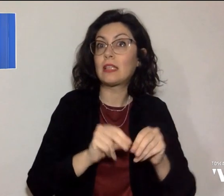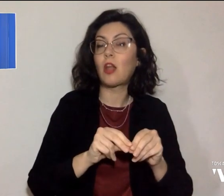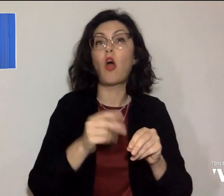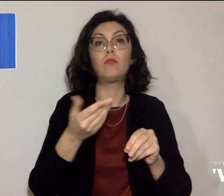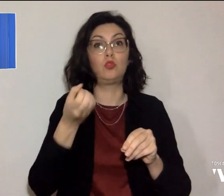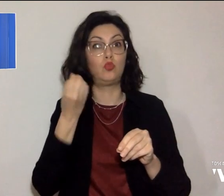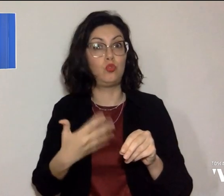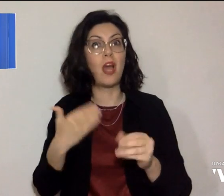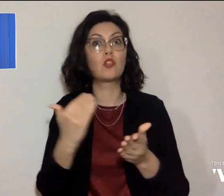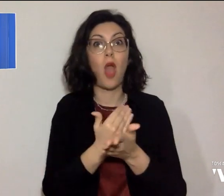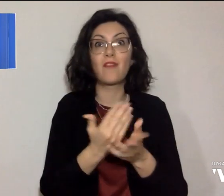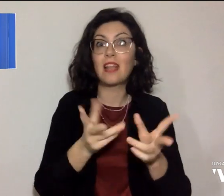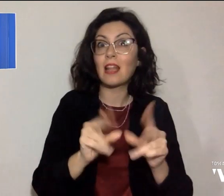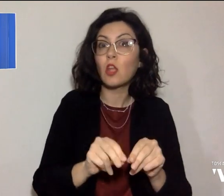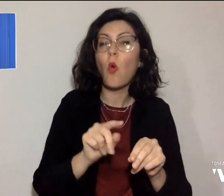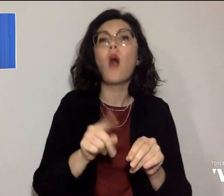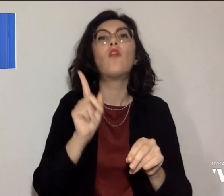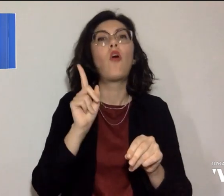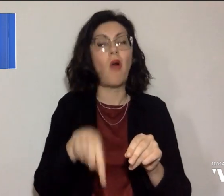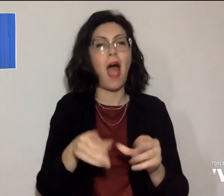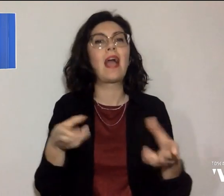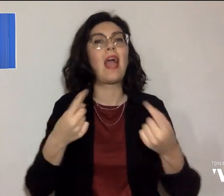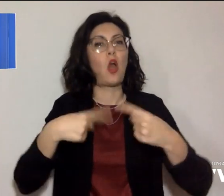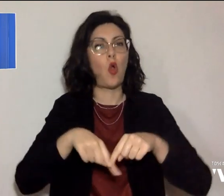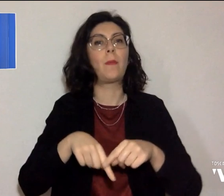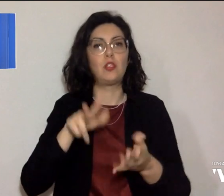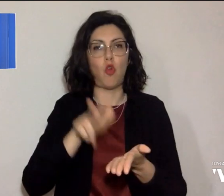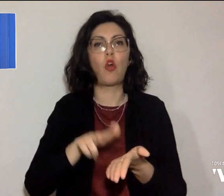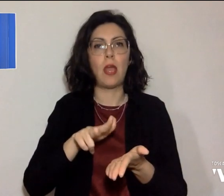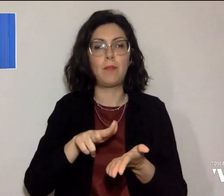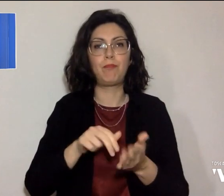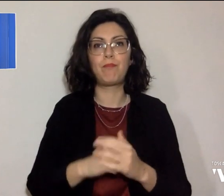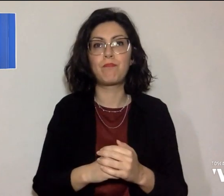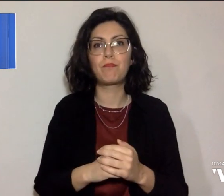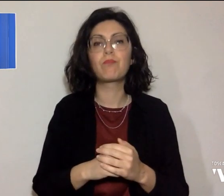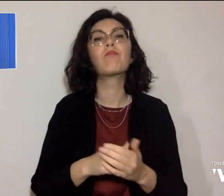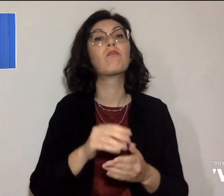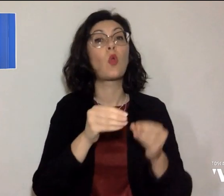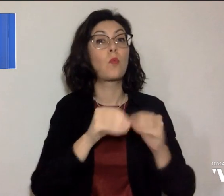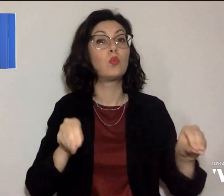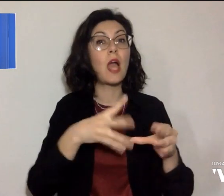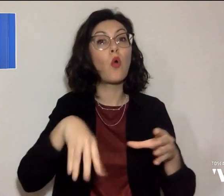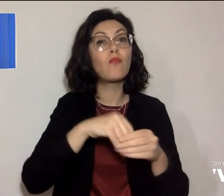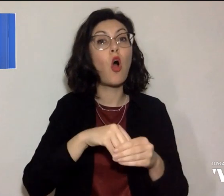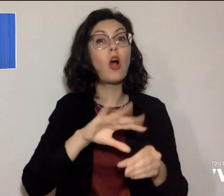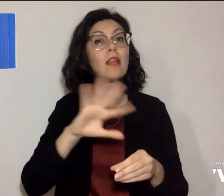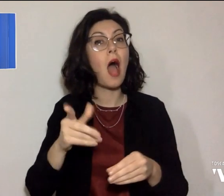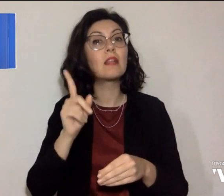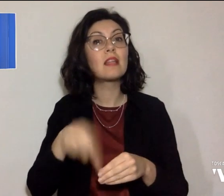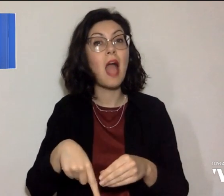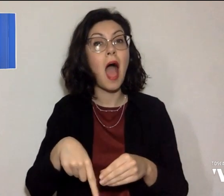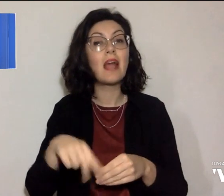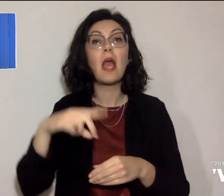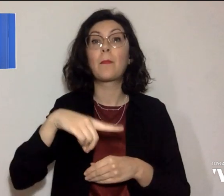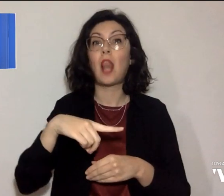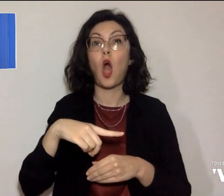stata insediata anche una commissione. Ma tra gli altri musei coinvolti anche la pilota di Parma,